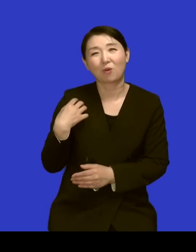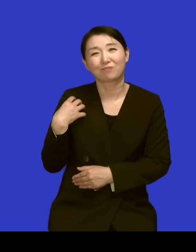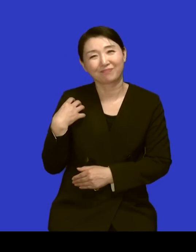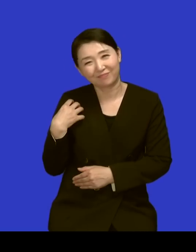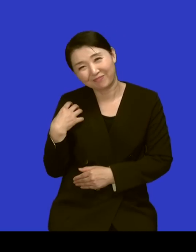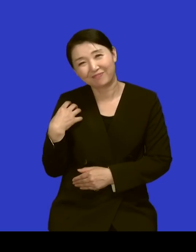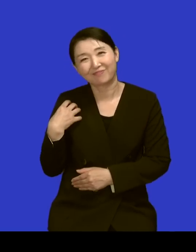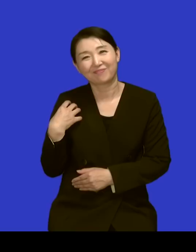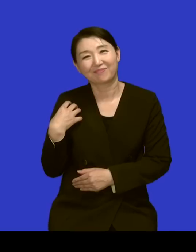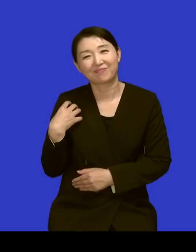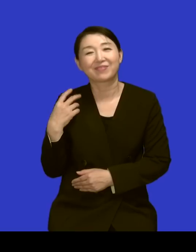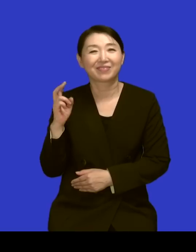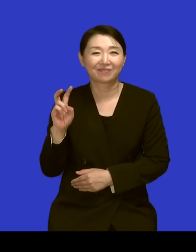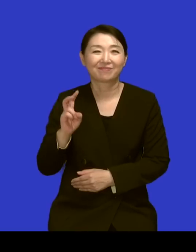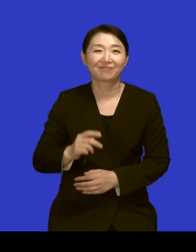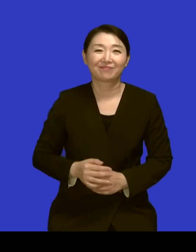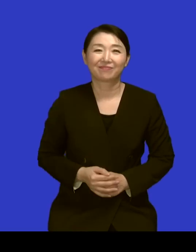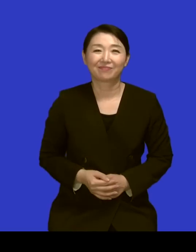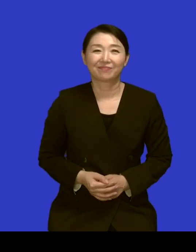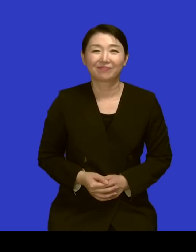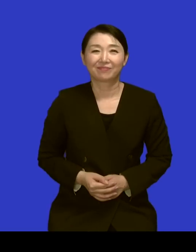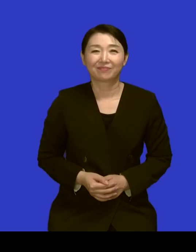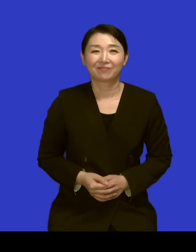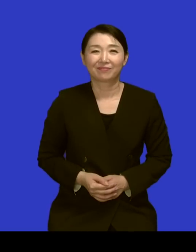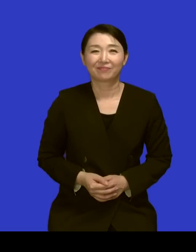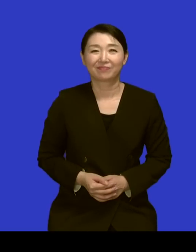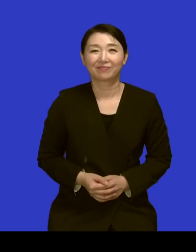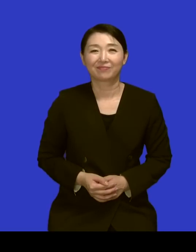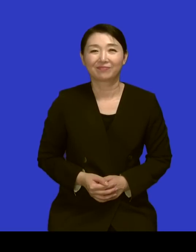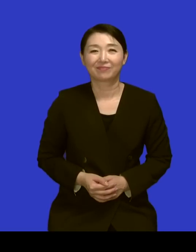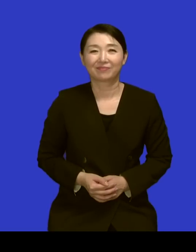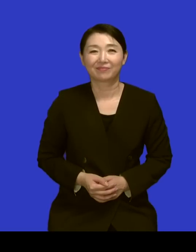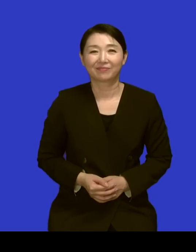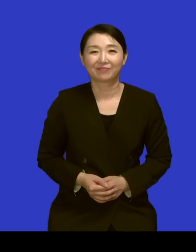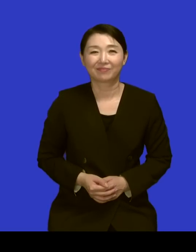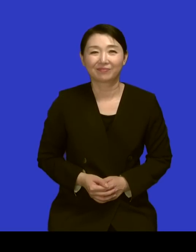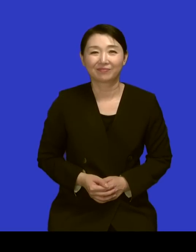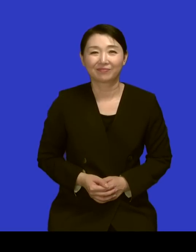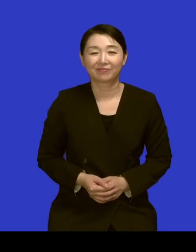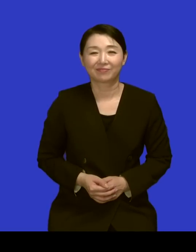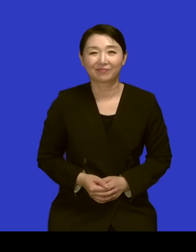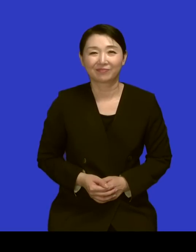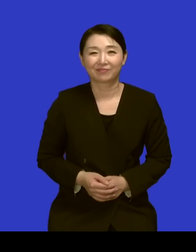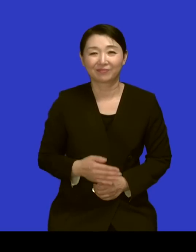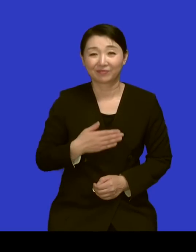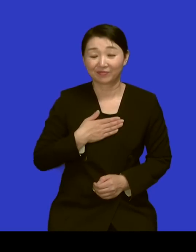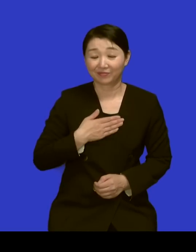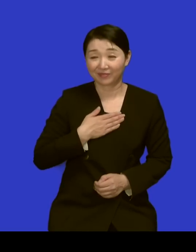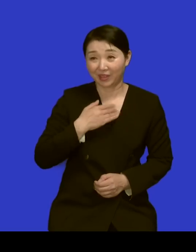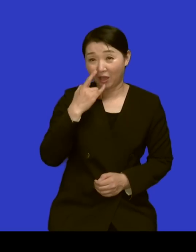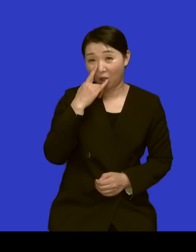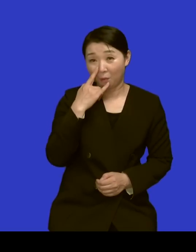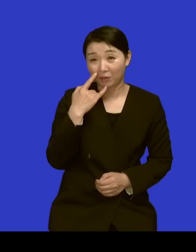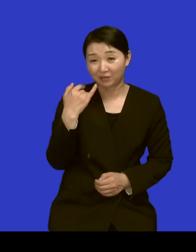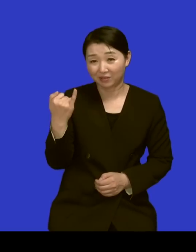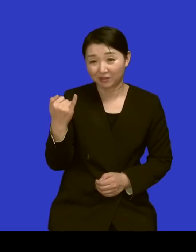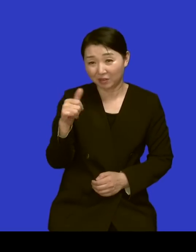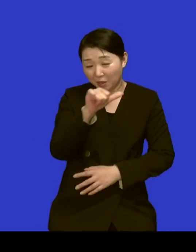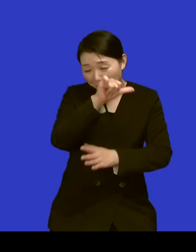짐으로 되셔서 이제 제가 저희 어머님이 제 평생 어머님이 화낸 모습을